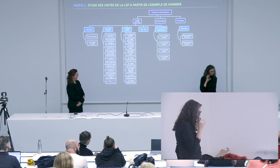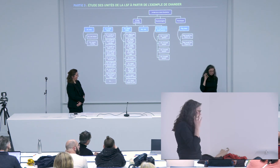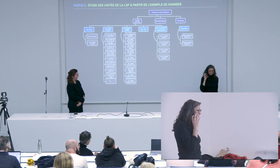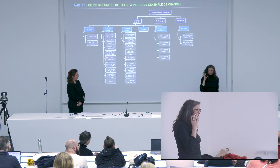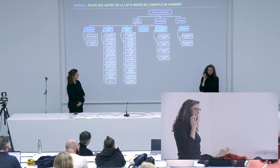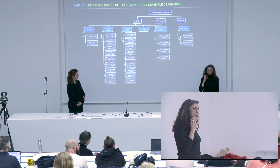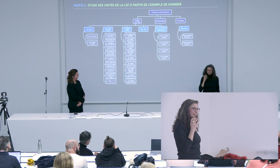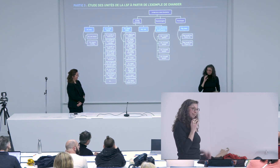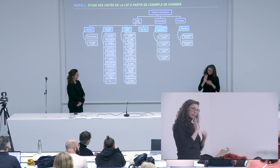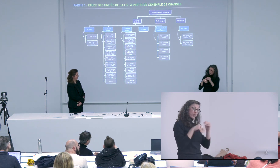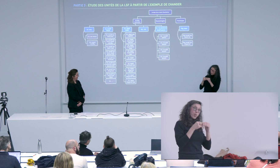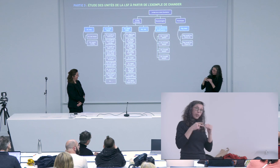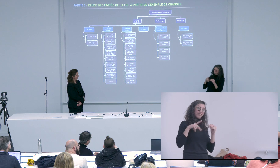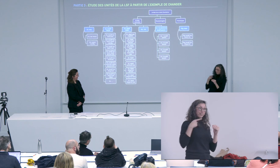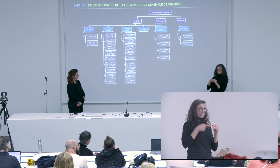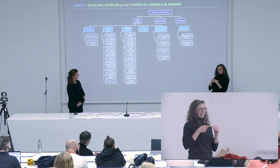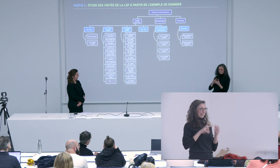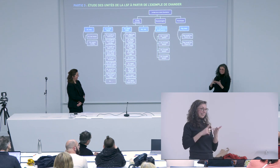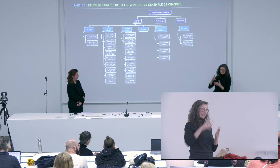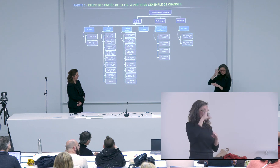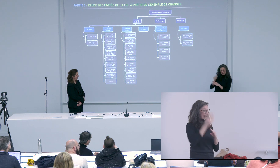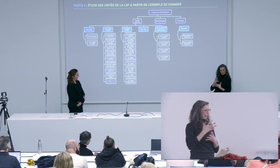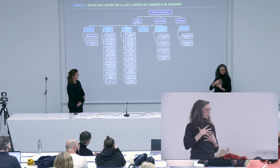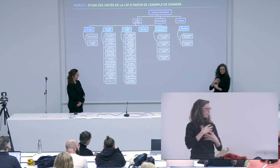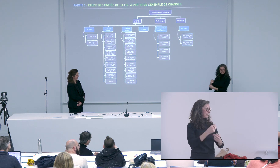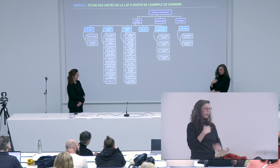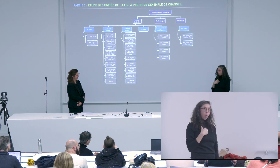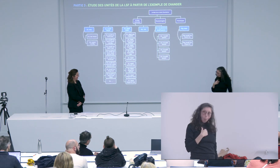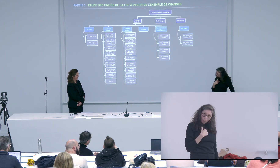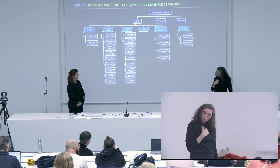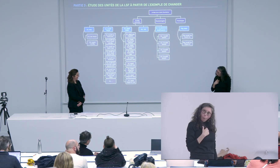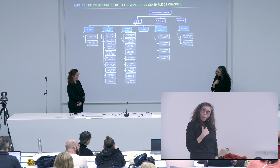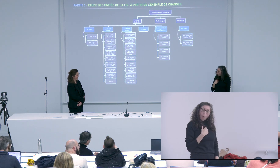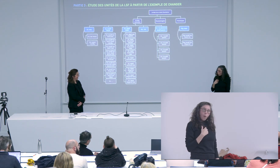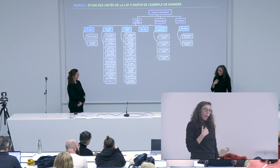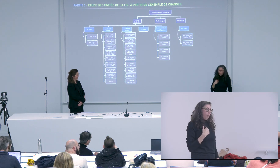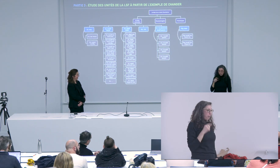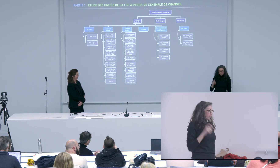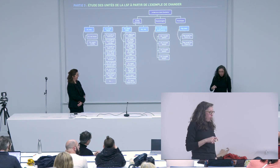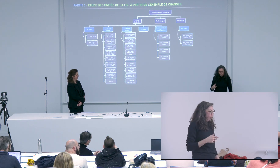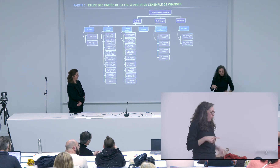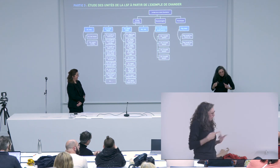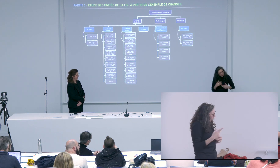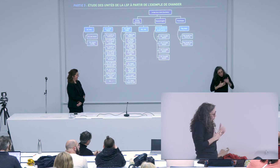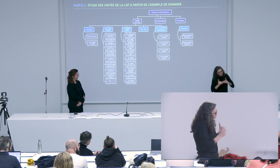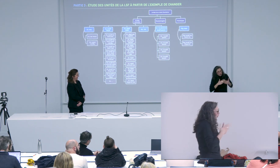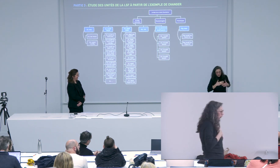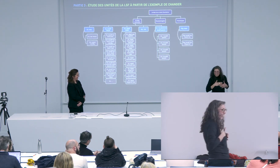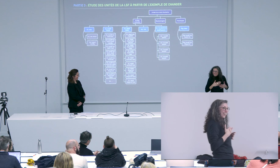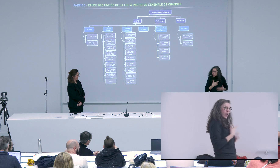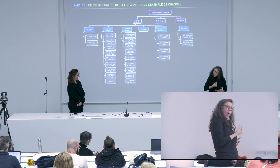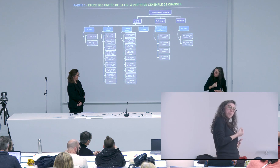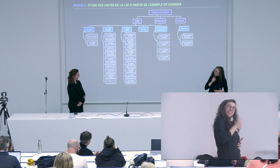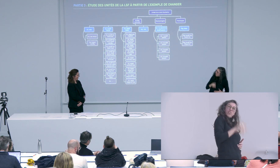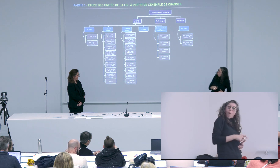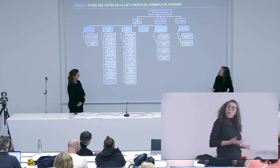peu de côté ma vie sociale j'étais complètement happé dans le monde de la recherche doctorale